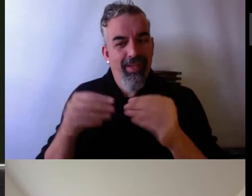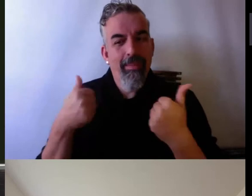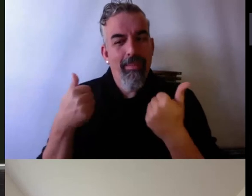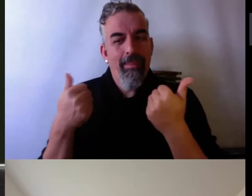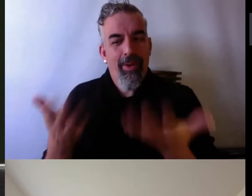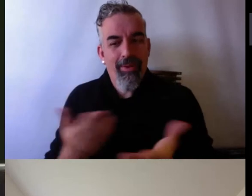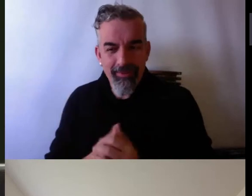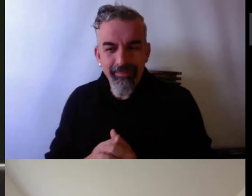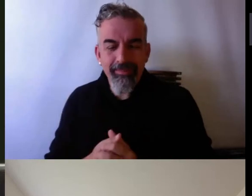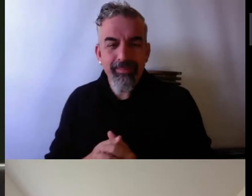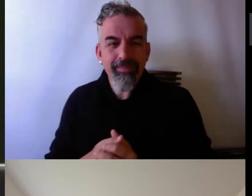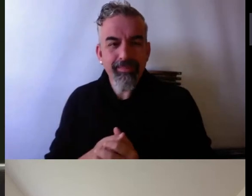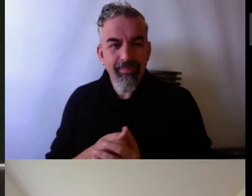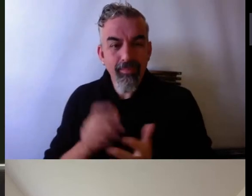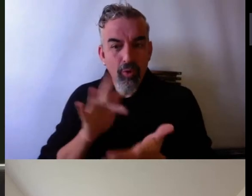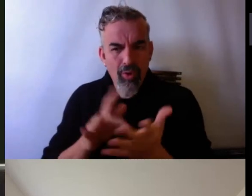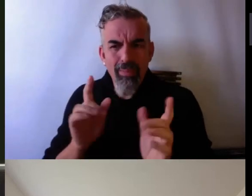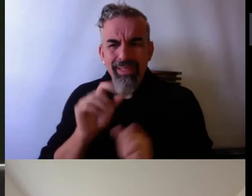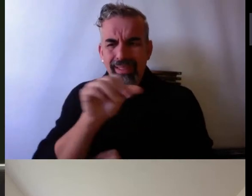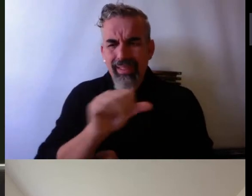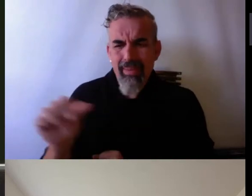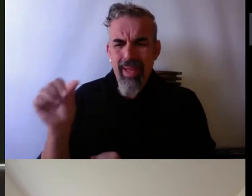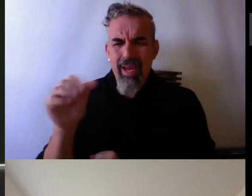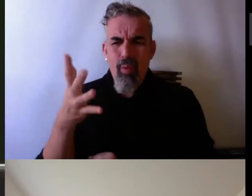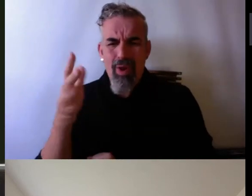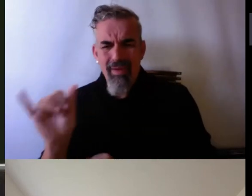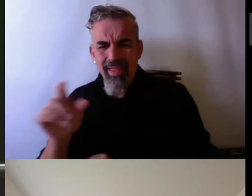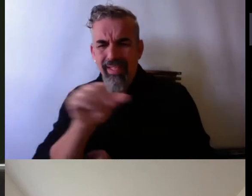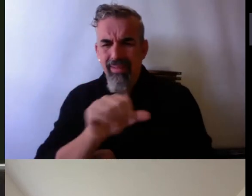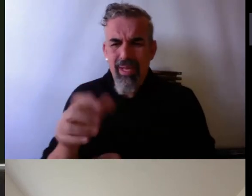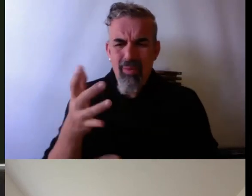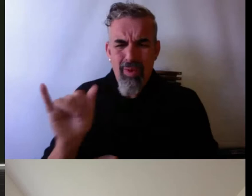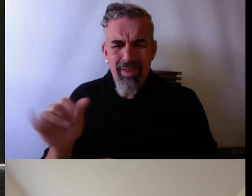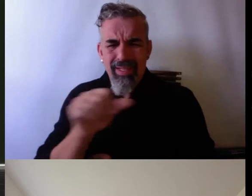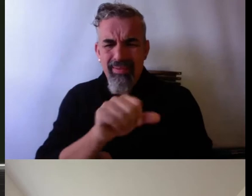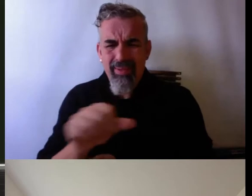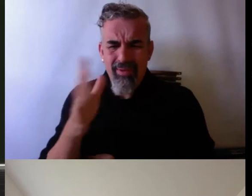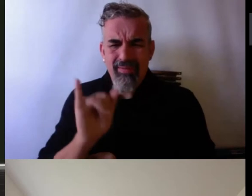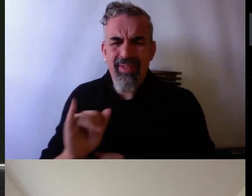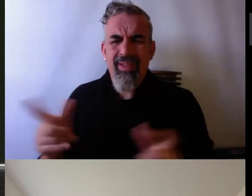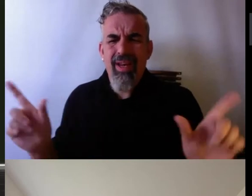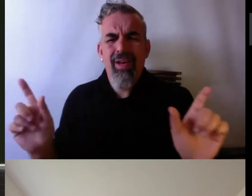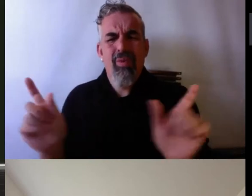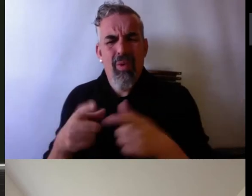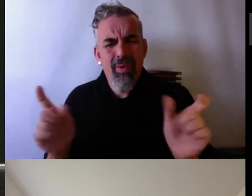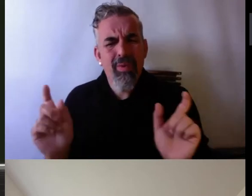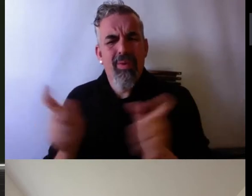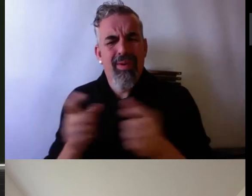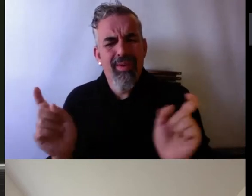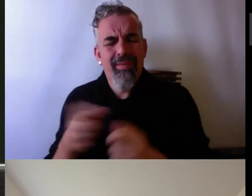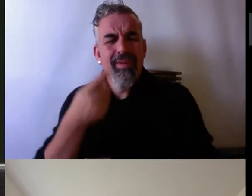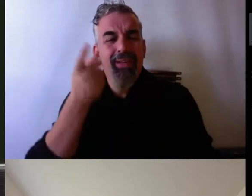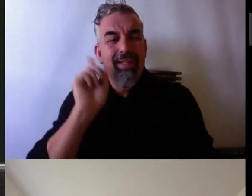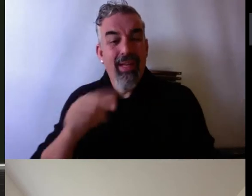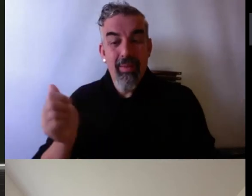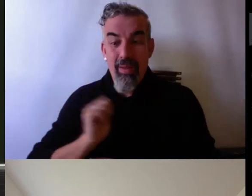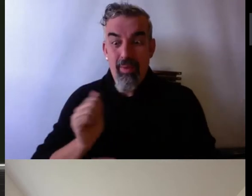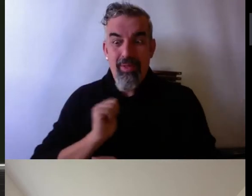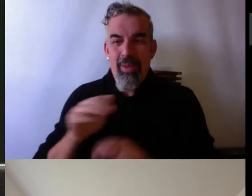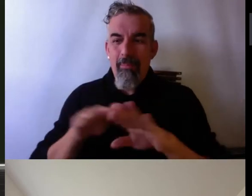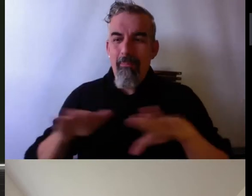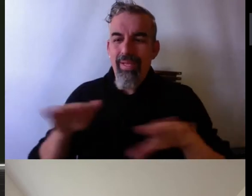Con reuniones casi semanales, o sea que no es una cosa que digas. Y también queríamos aprovechar pues esta mesa para